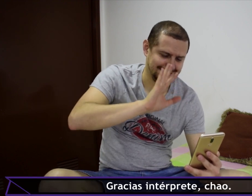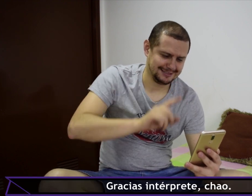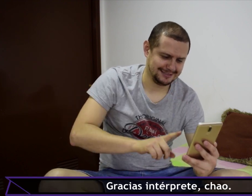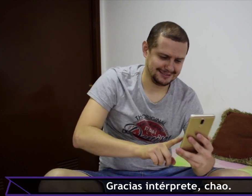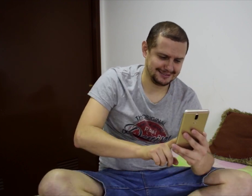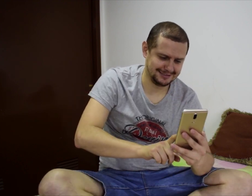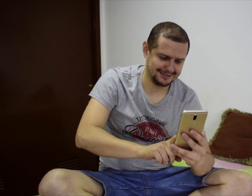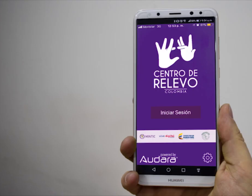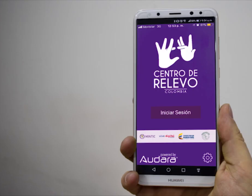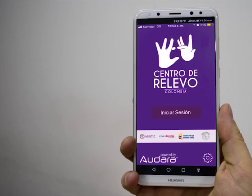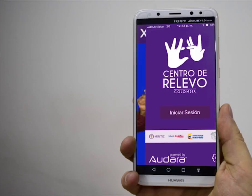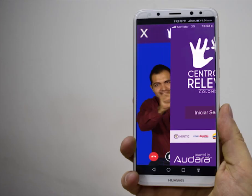chao